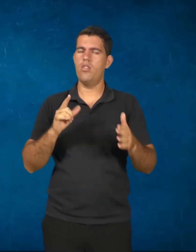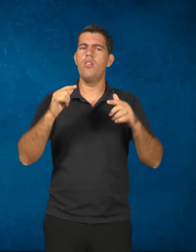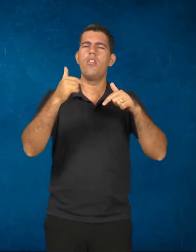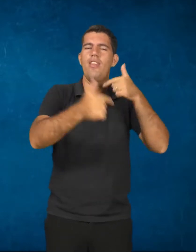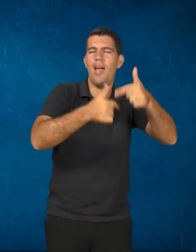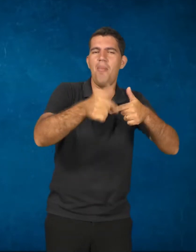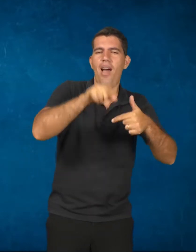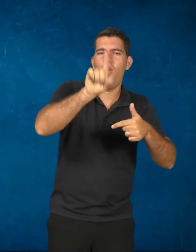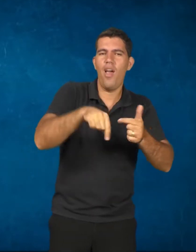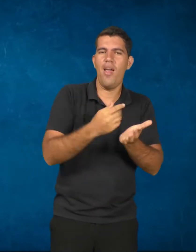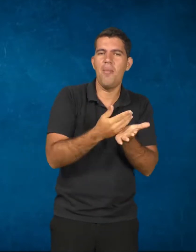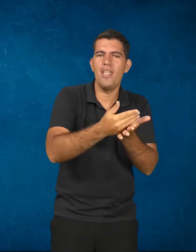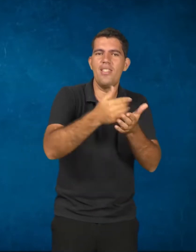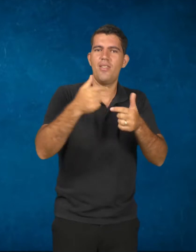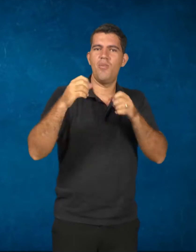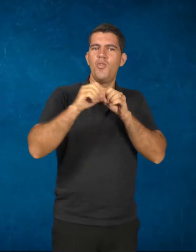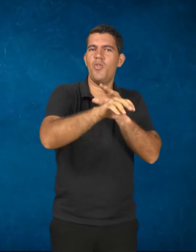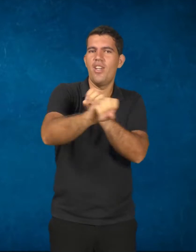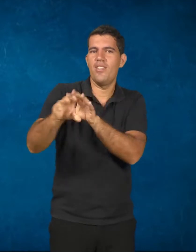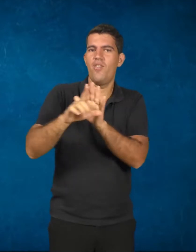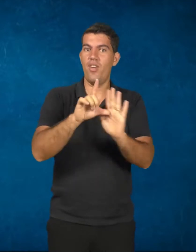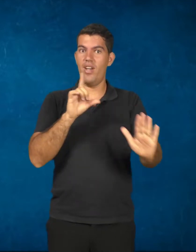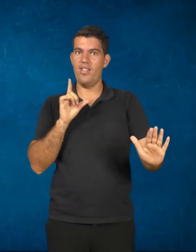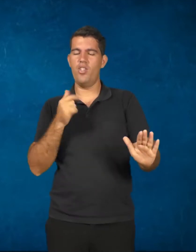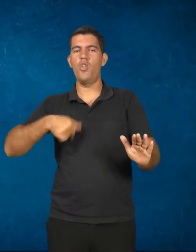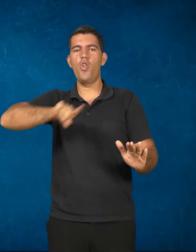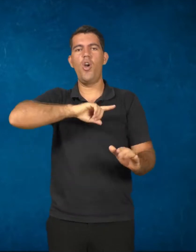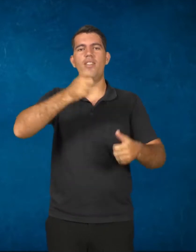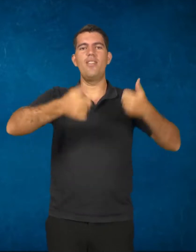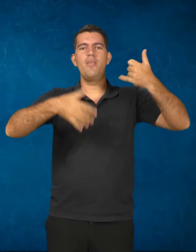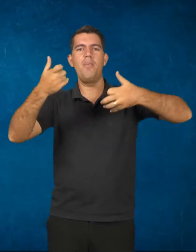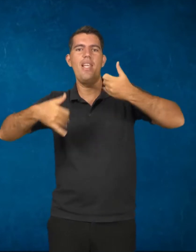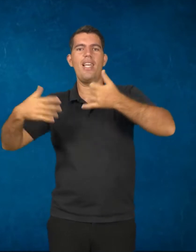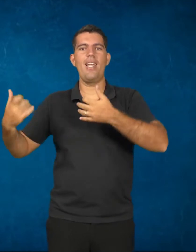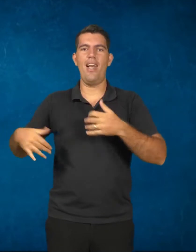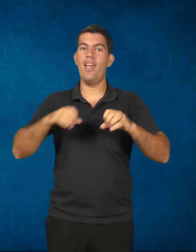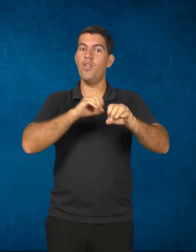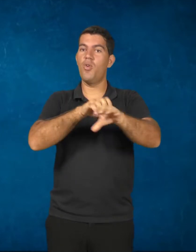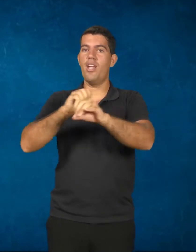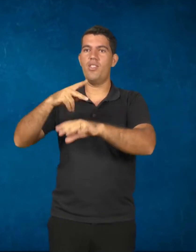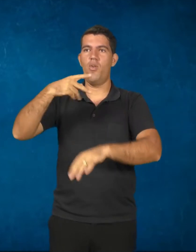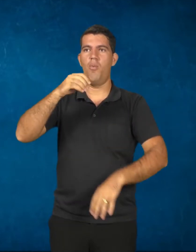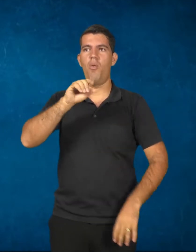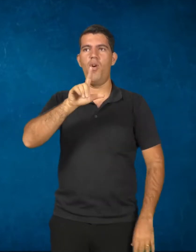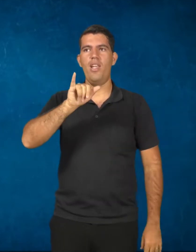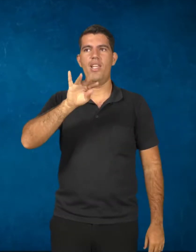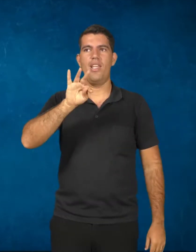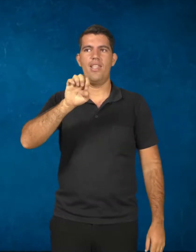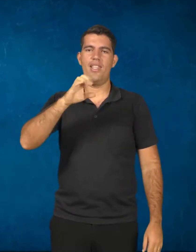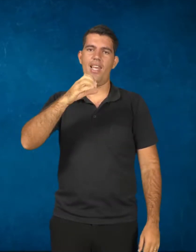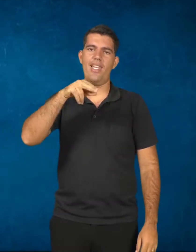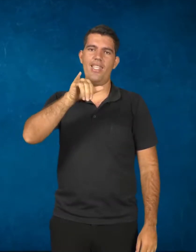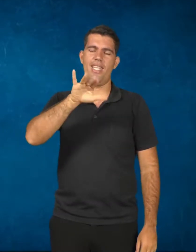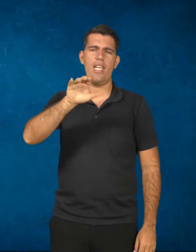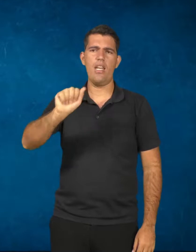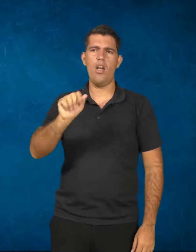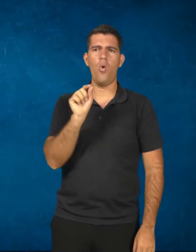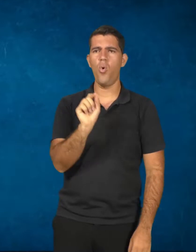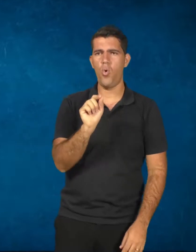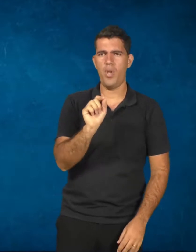princípio educativo, nós vamos comentar um pouco sobre educação politécnica. Educação politécnica é um